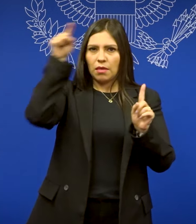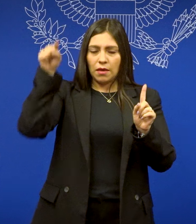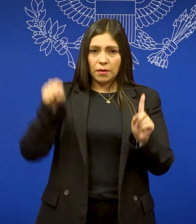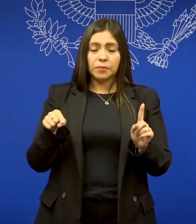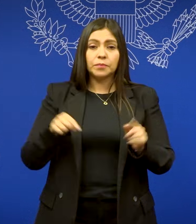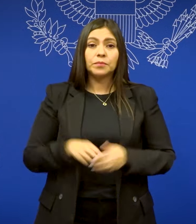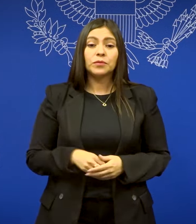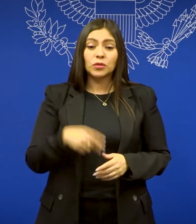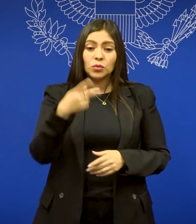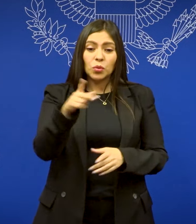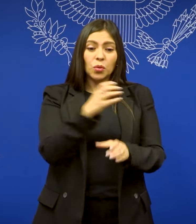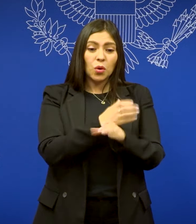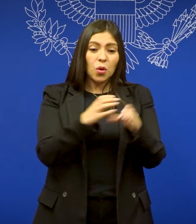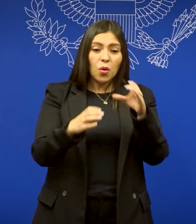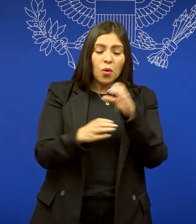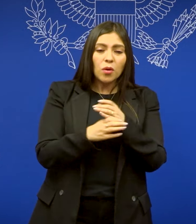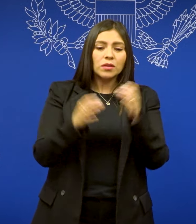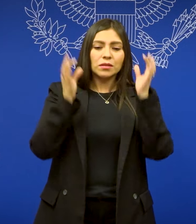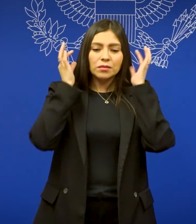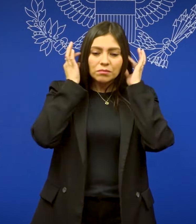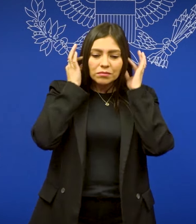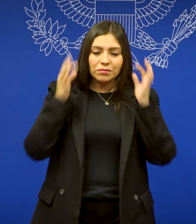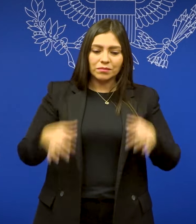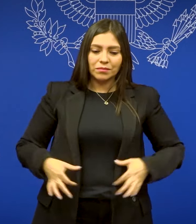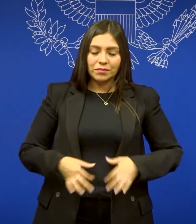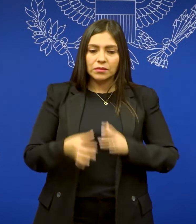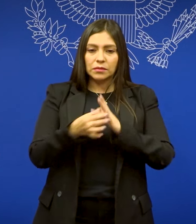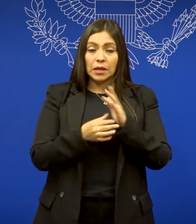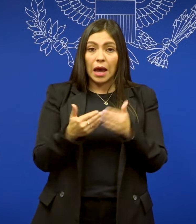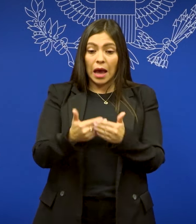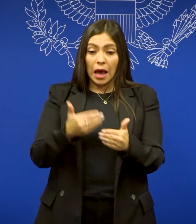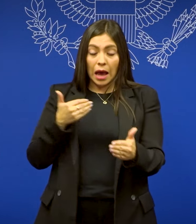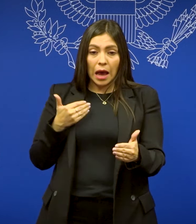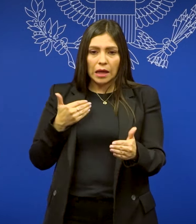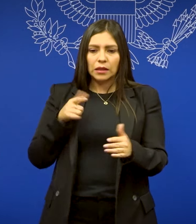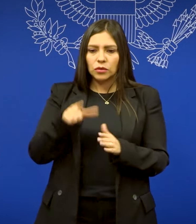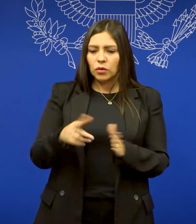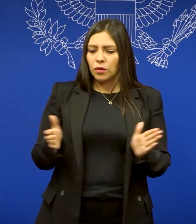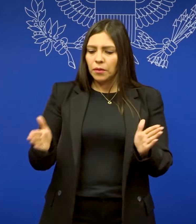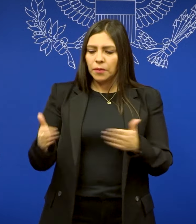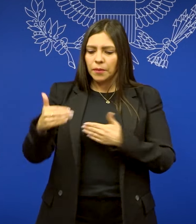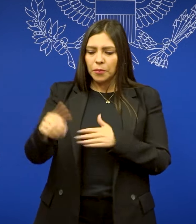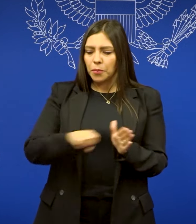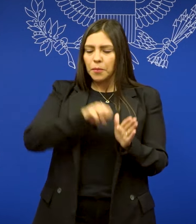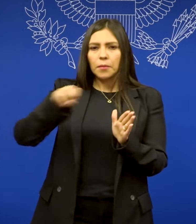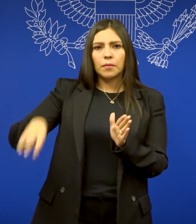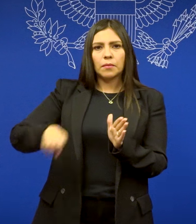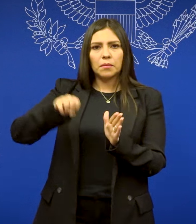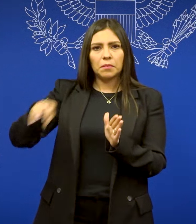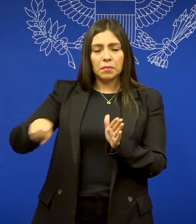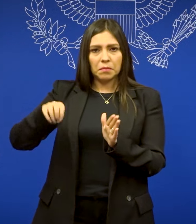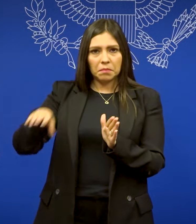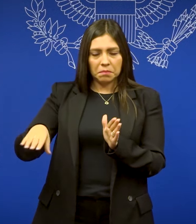necesitas sacar tus objetos personales antes de pasar por el escáner, pondrás tus pertenencias en una bandeja.